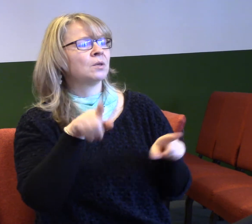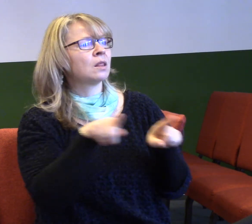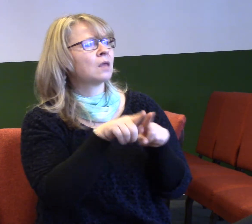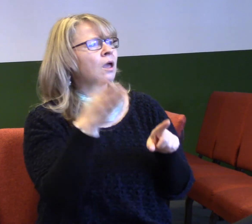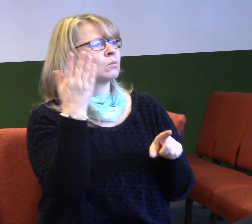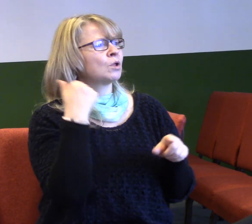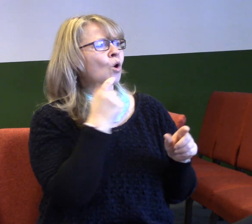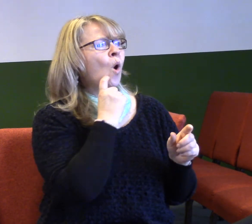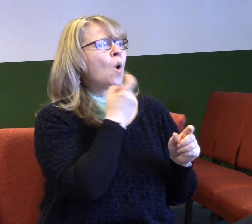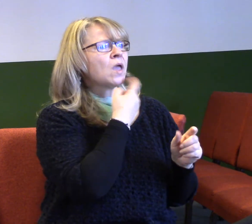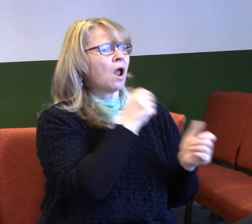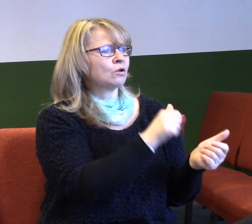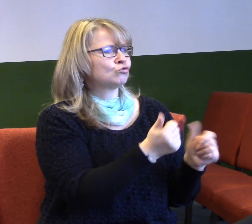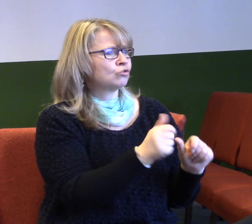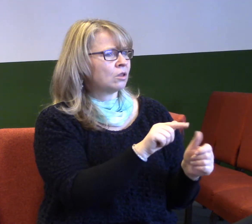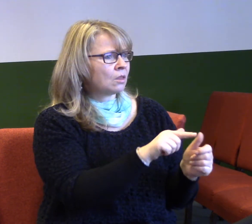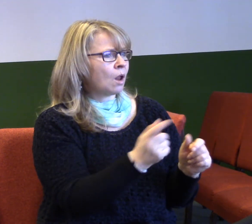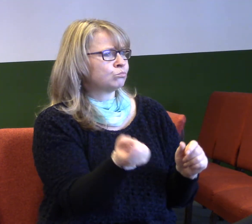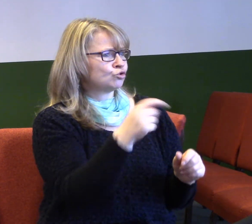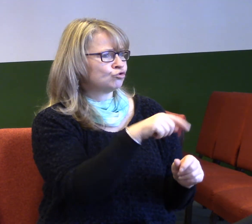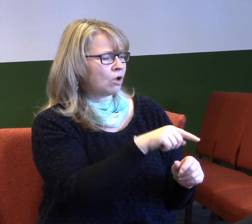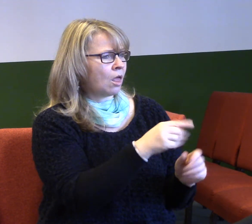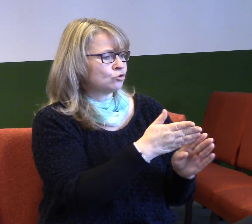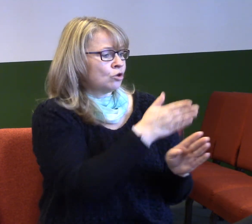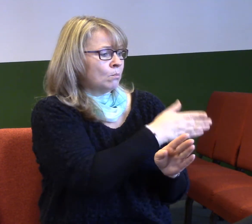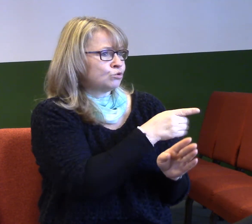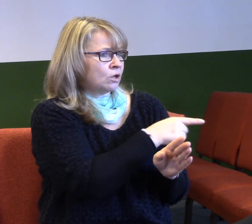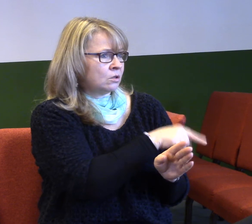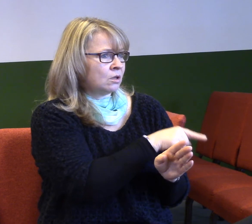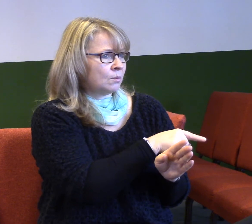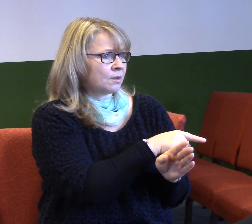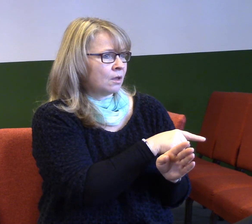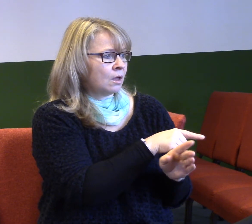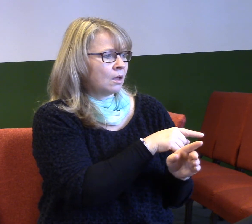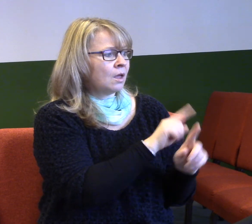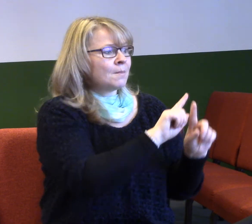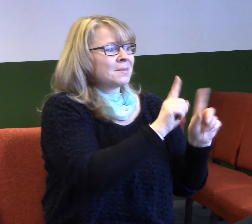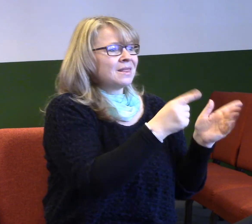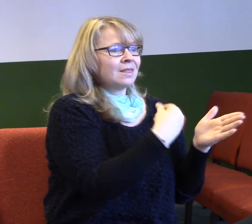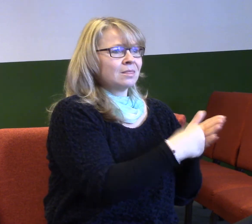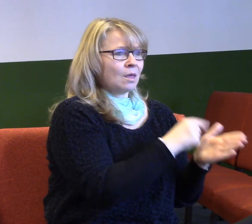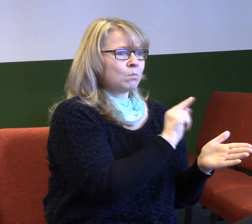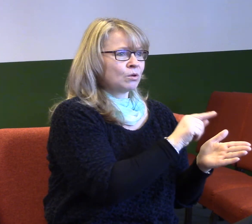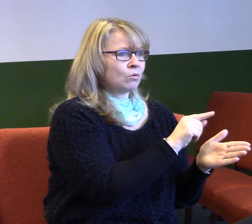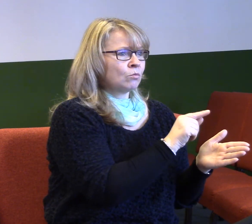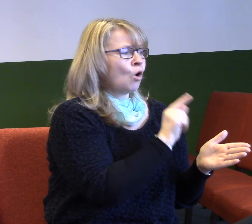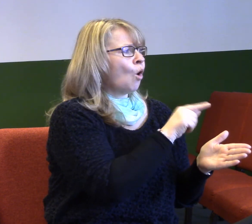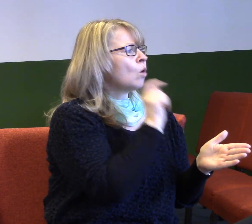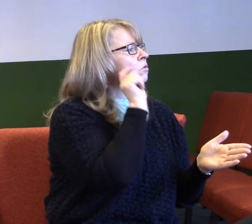vlastně, Ježíše, když přišel ještě před ním, tak ten byl zase jiný. Ten si vůbec nevšímal toho, jak to v